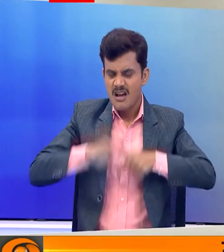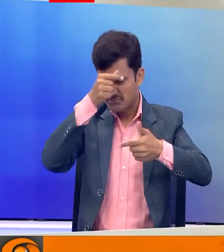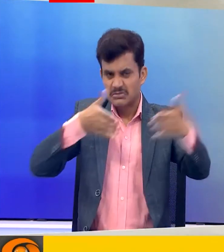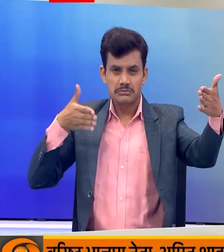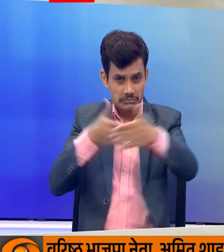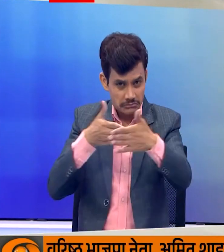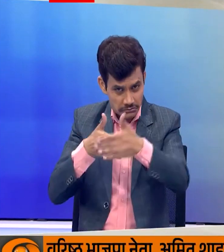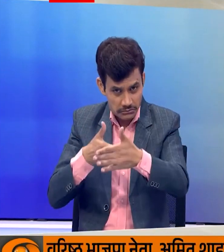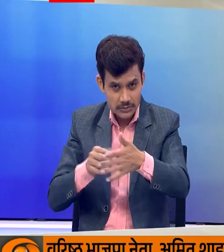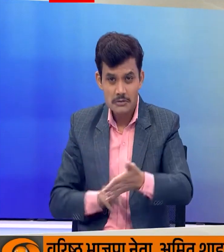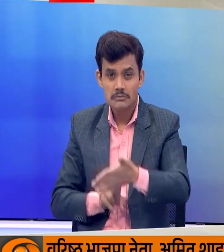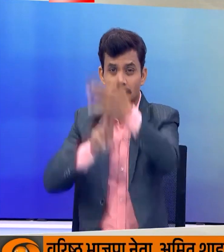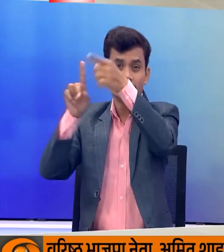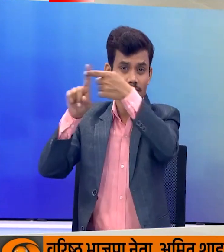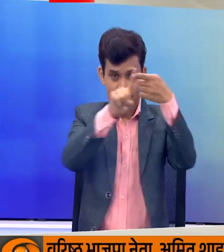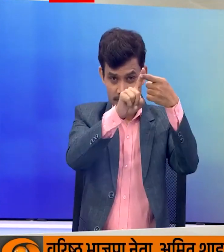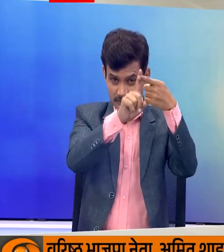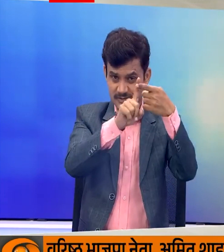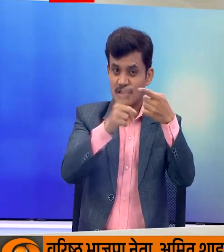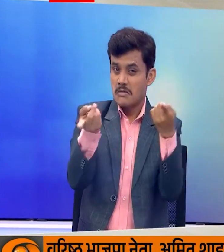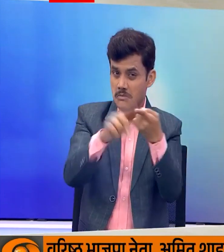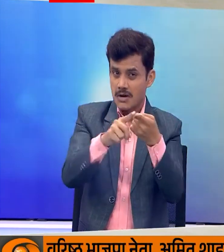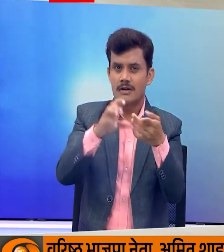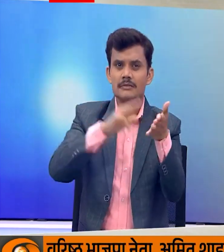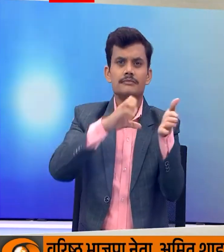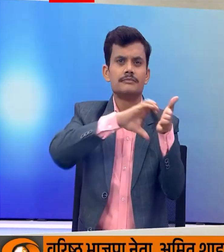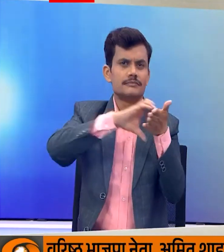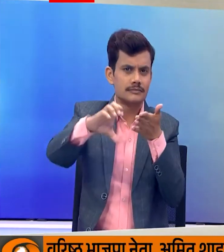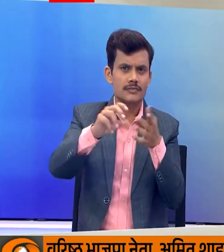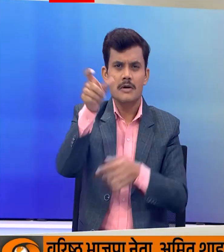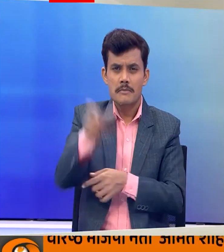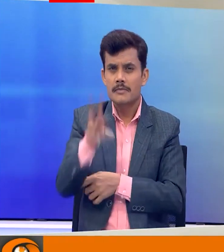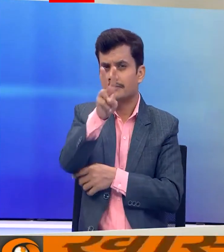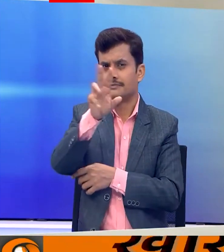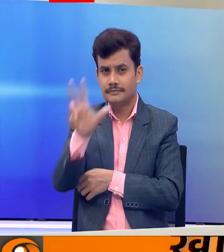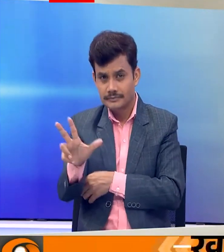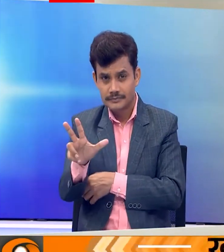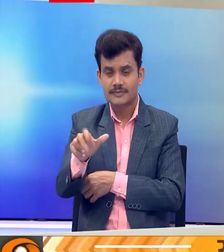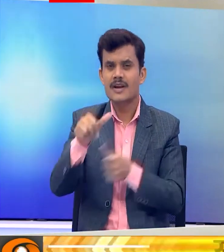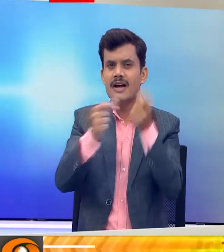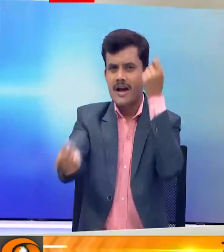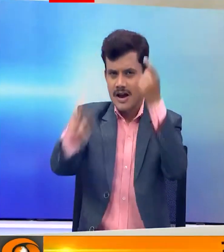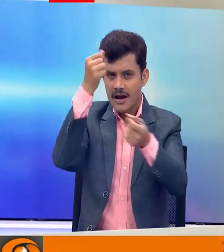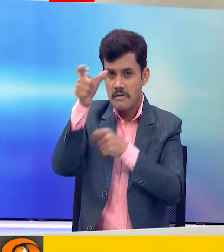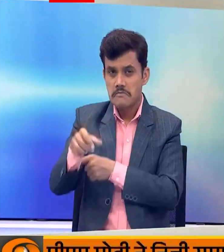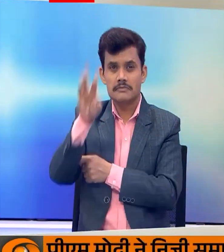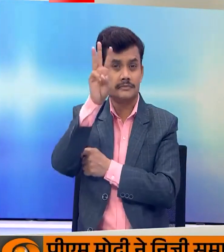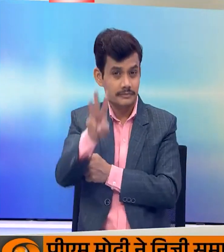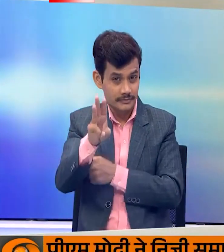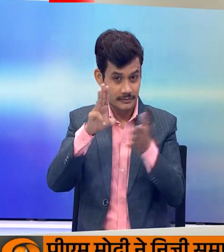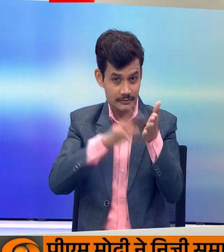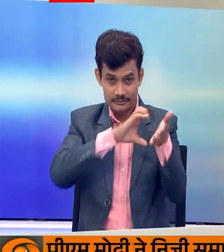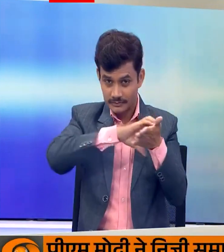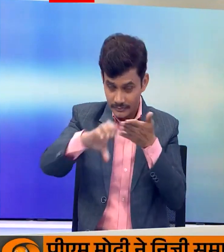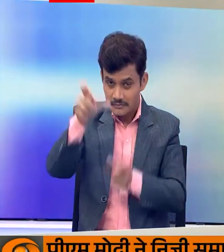पुर्वोतर के कई लाके इससे प्रभावित हुए हैं जिसमें मिजोरम में 28 असम में तीन और मेगाले में एक व्यक्ति